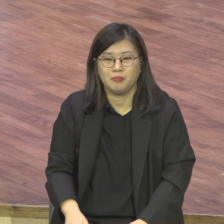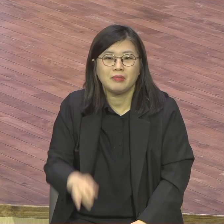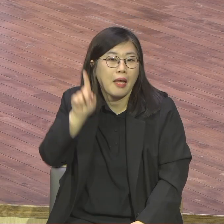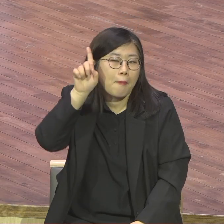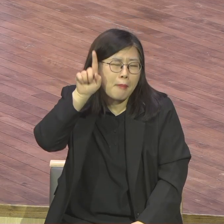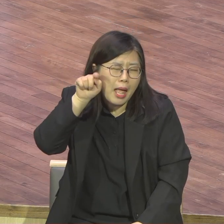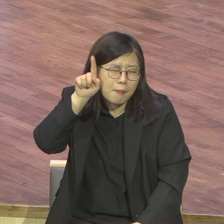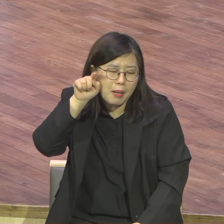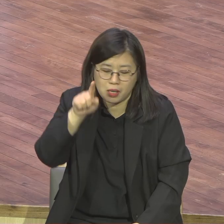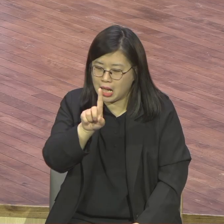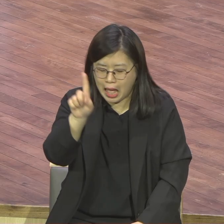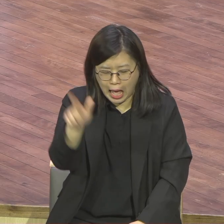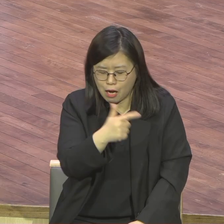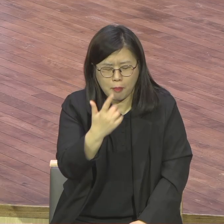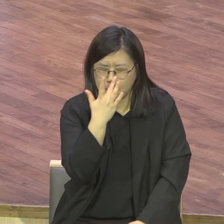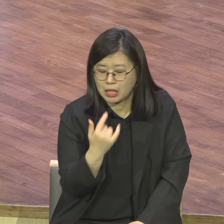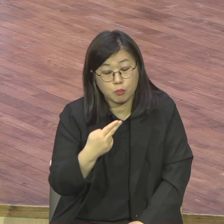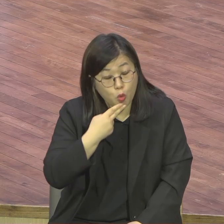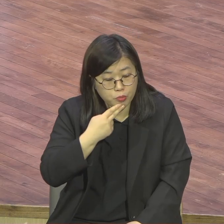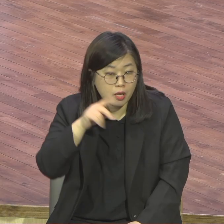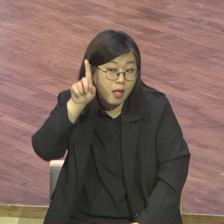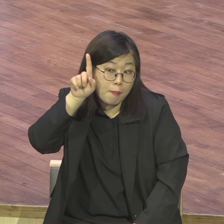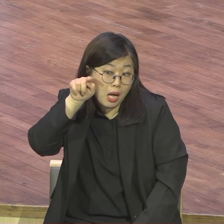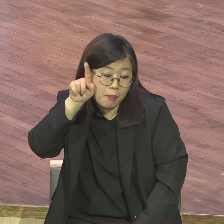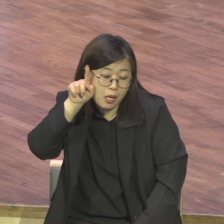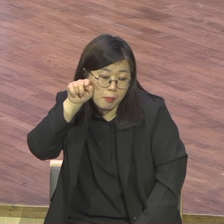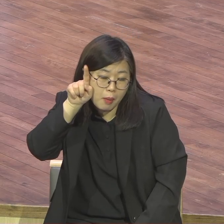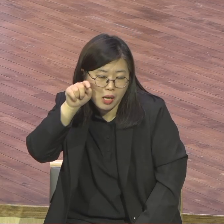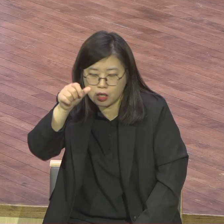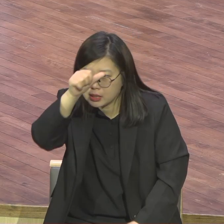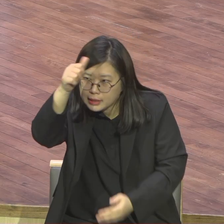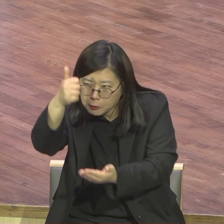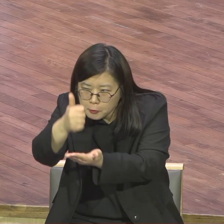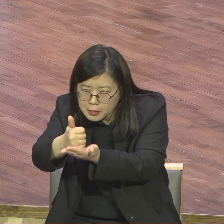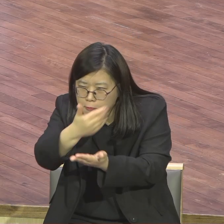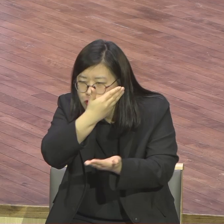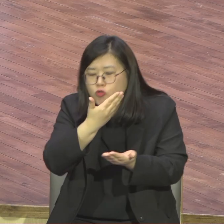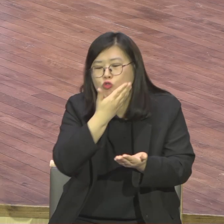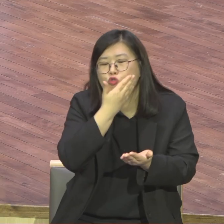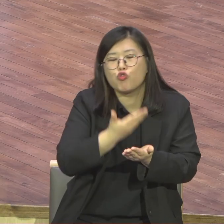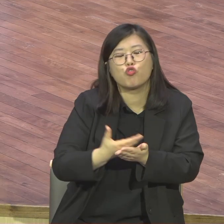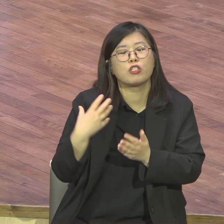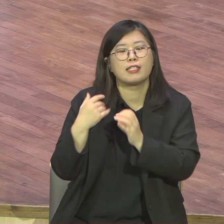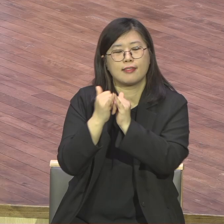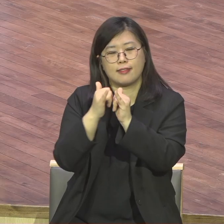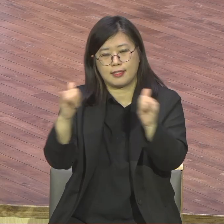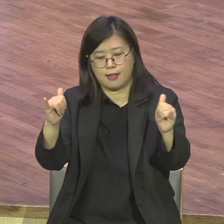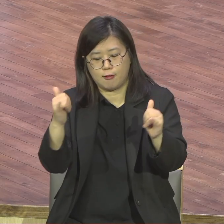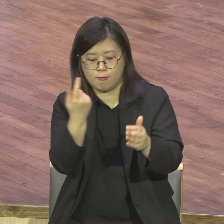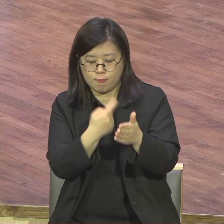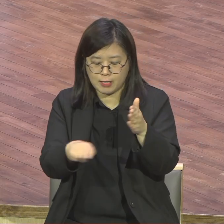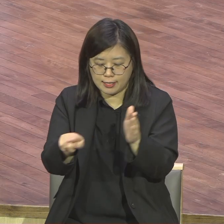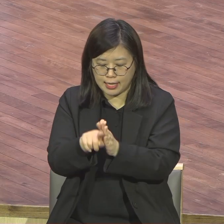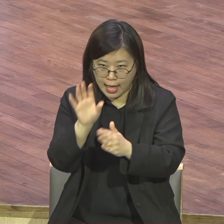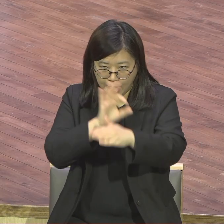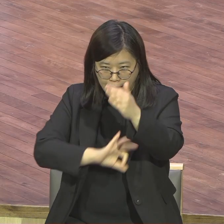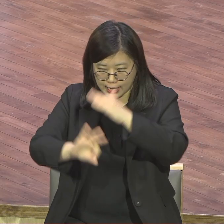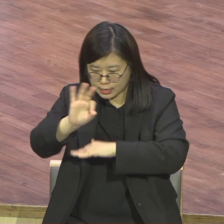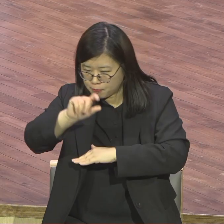매일 매일 매일 아침 저녁으로 낮에는 못하고 아침 저녁으로 세밀하게 구체적으로